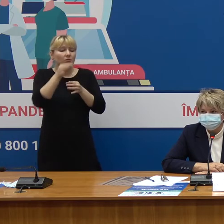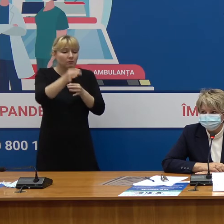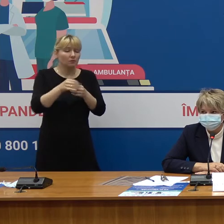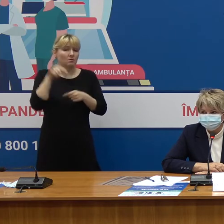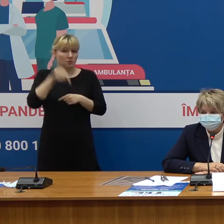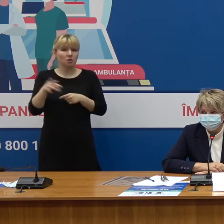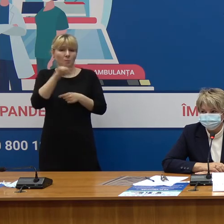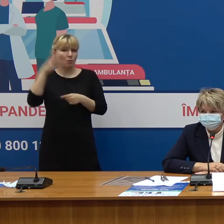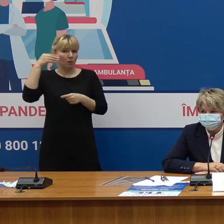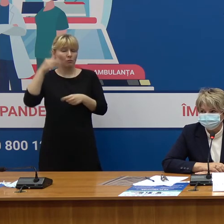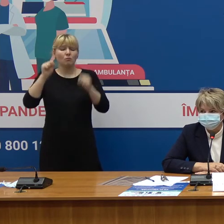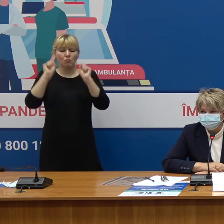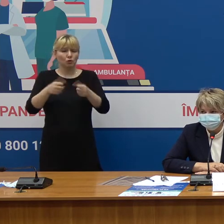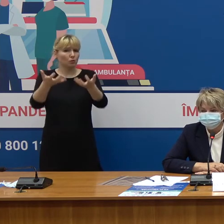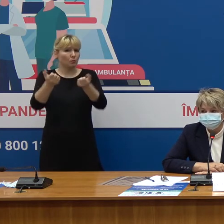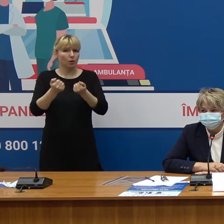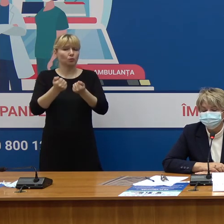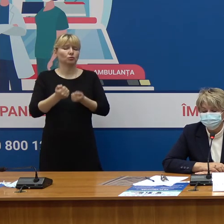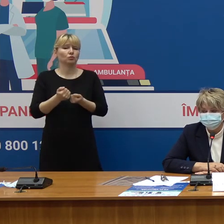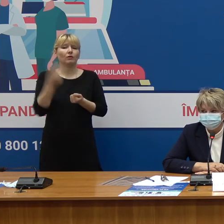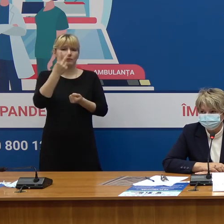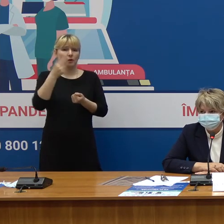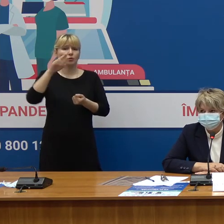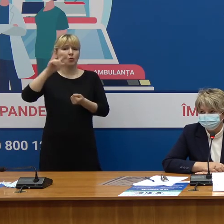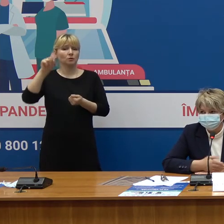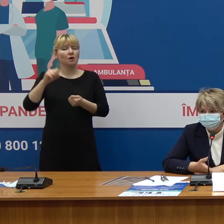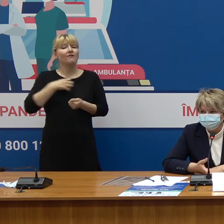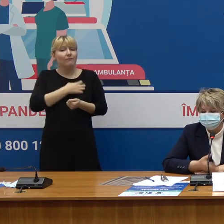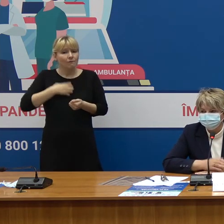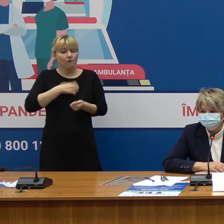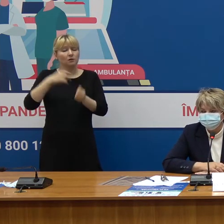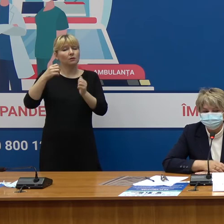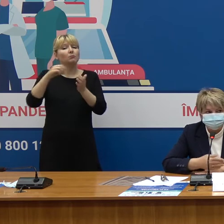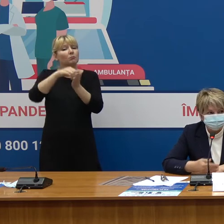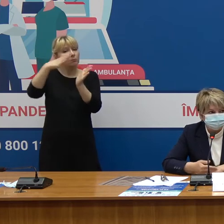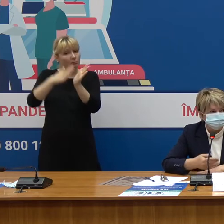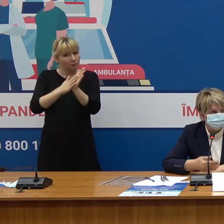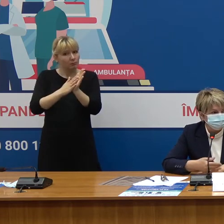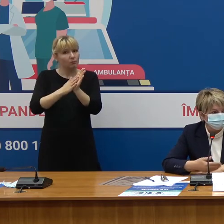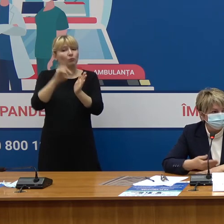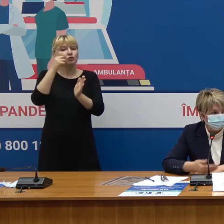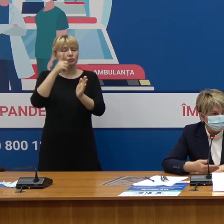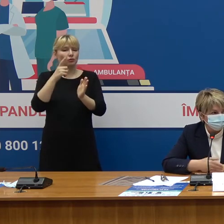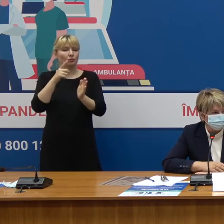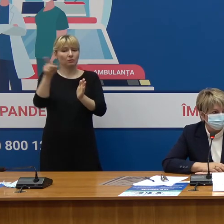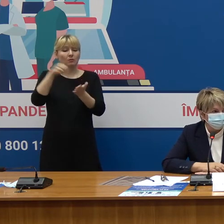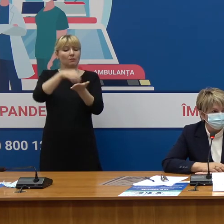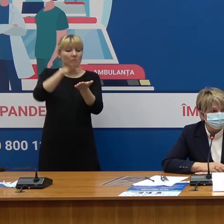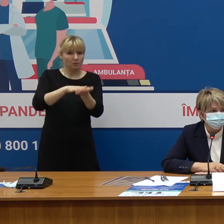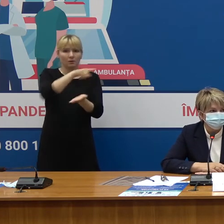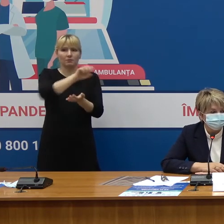liber puteți primi și a doua doză Doar să vă programați ca această doză să fie distribuită pentru